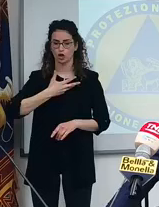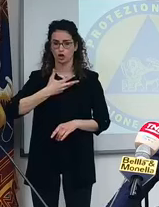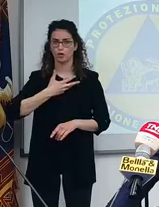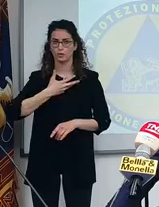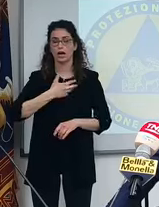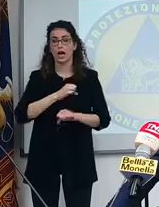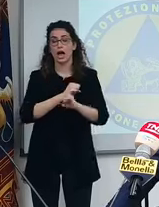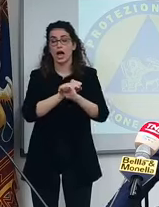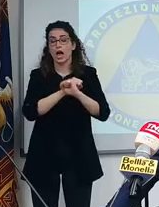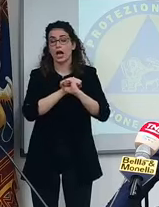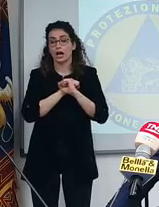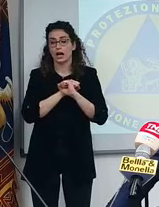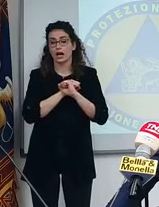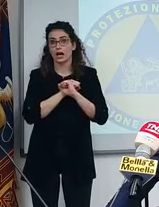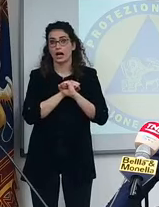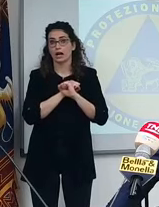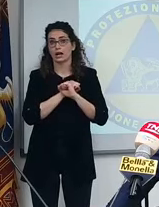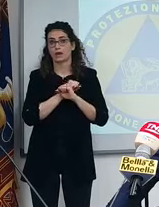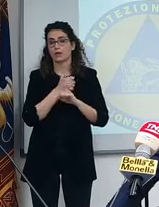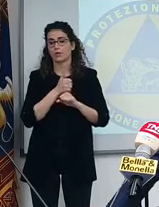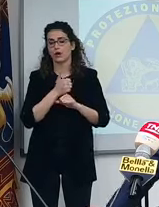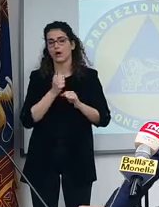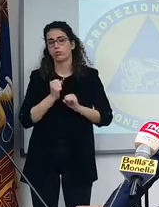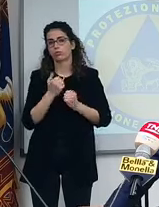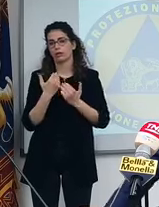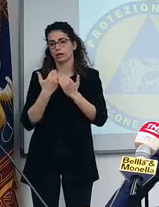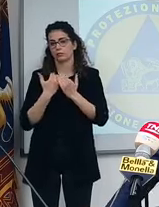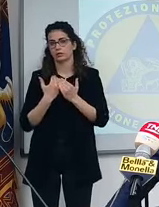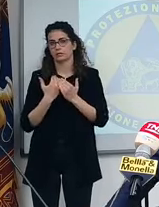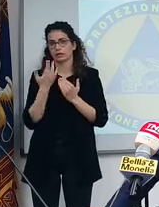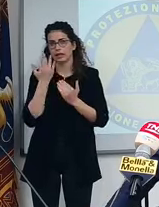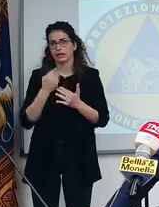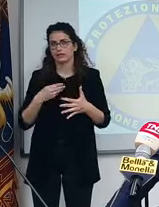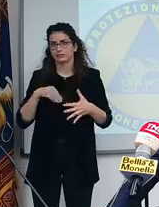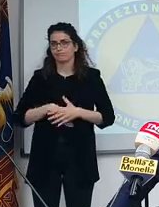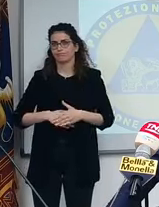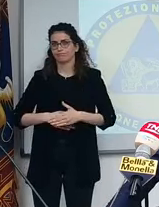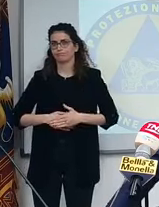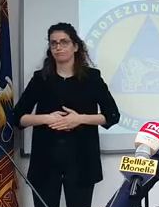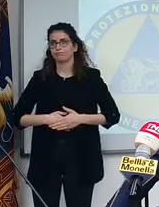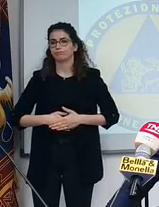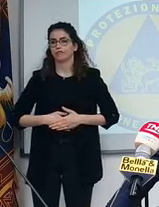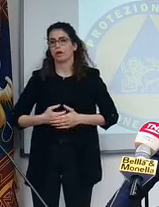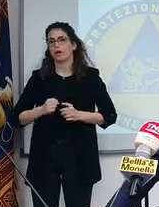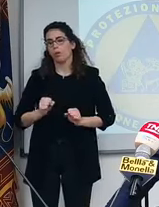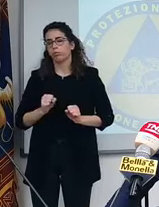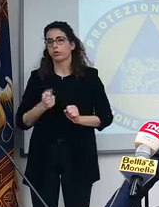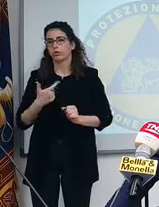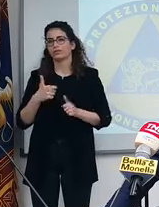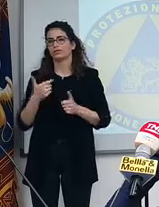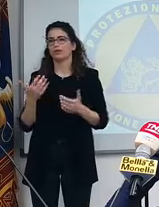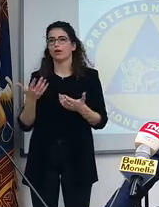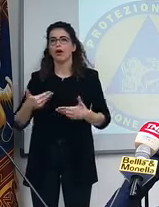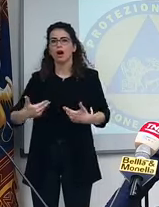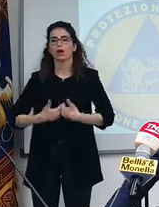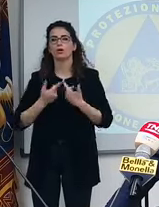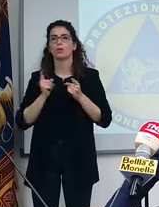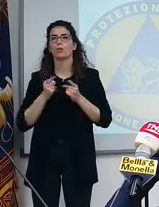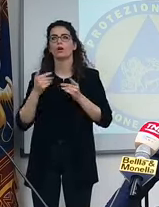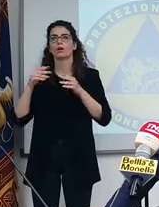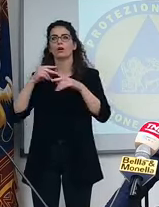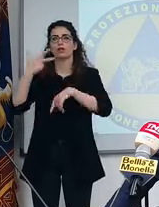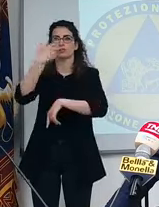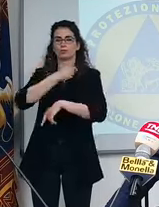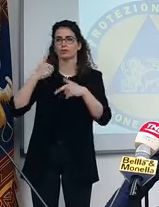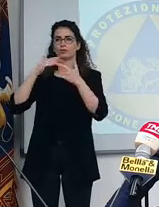che la sostenibilità, della portarsi in pancia a questo rischio ci possa essere aiutati anche dalla bella stagione, da tutta una serie di fattori, quali la